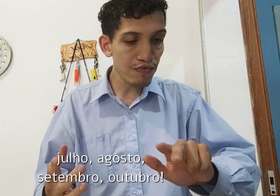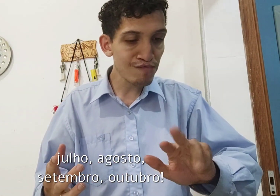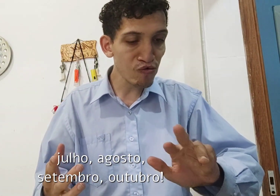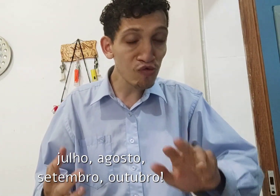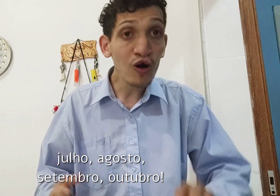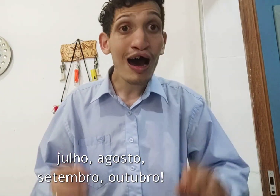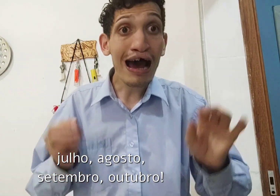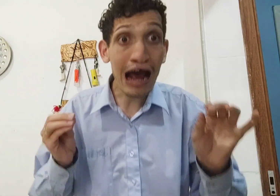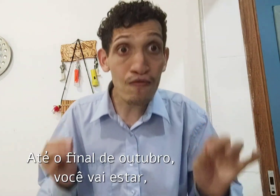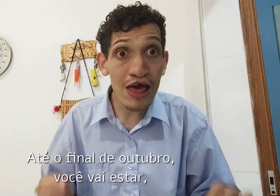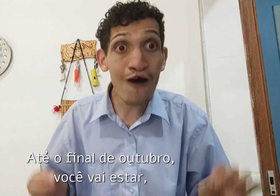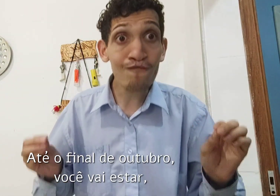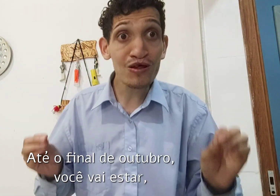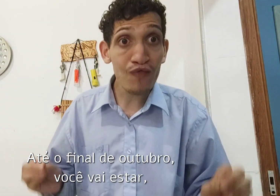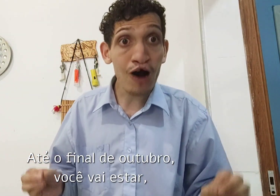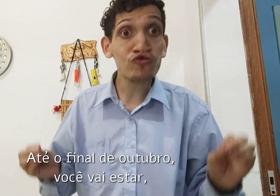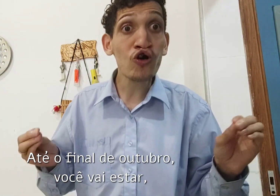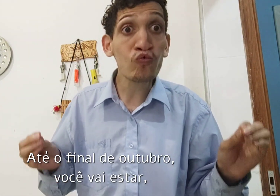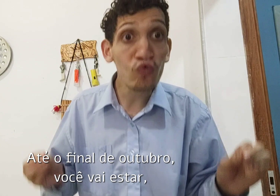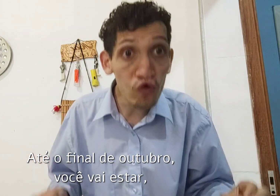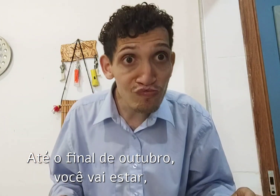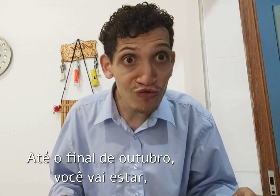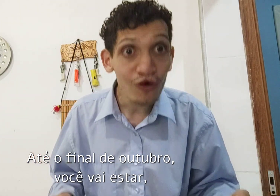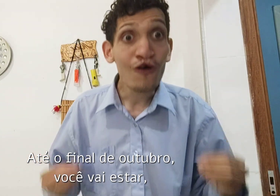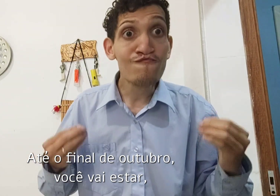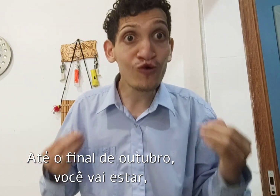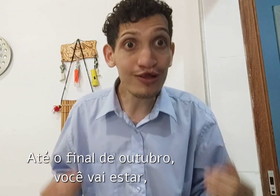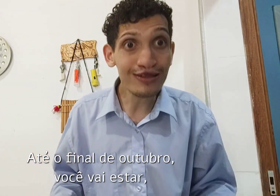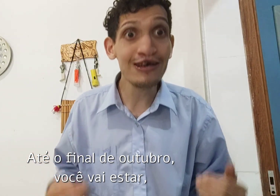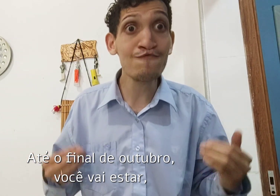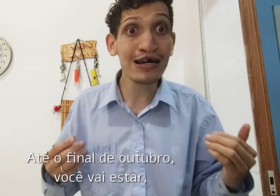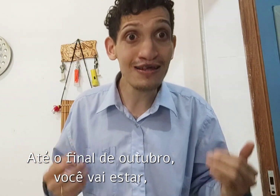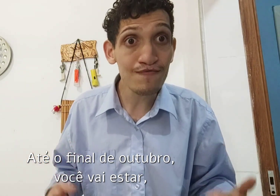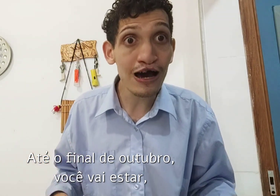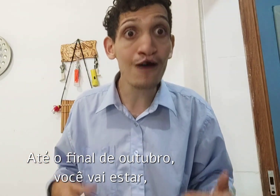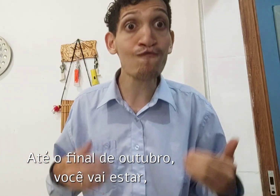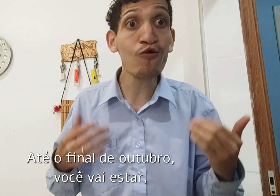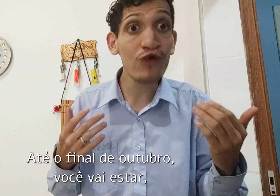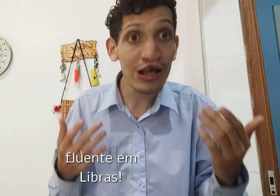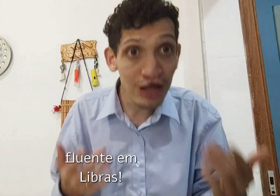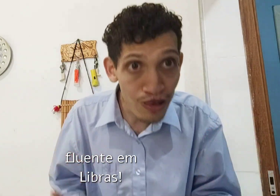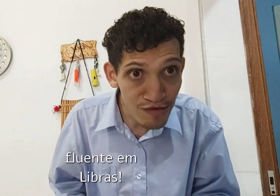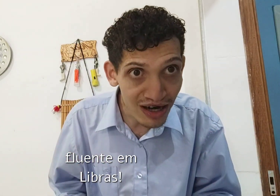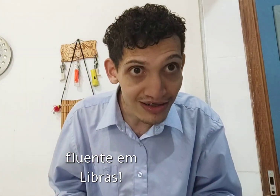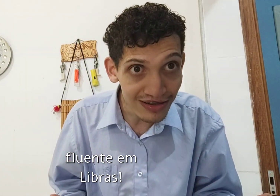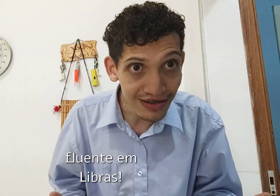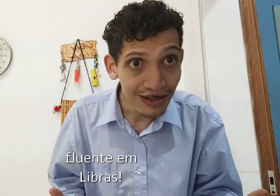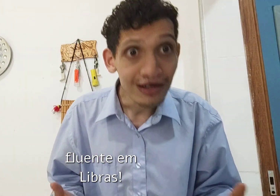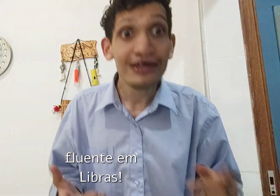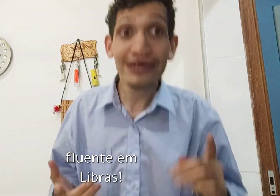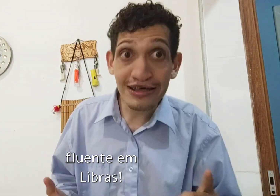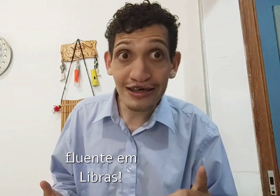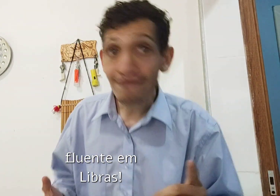setembro, outubro, até o final de outubro, você vai estar fluendo em Libras. E